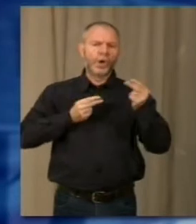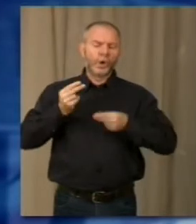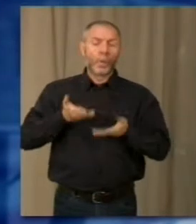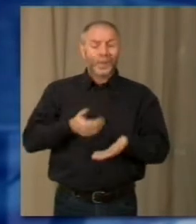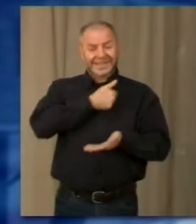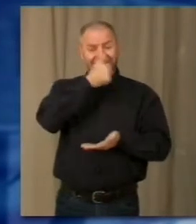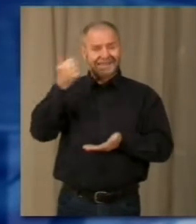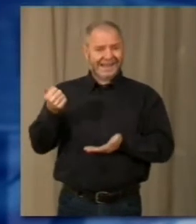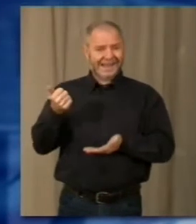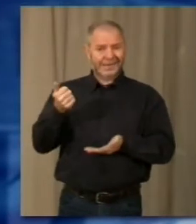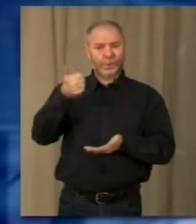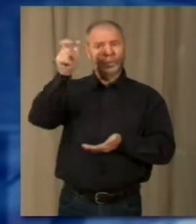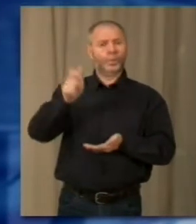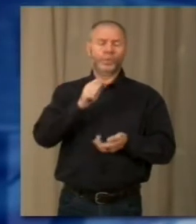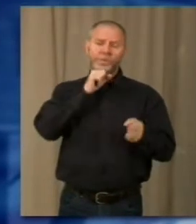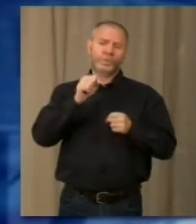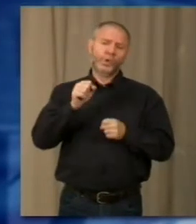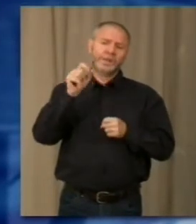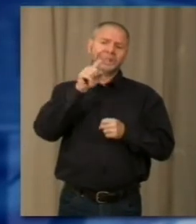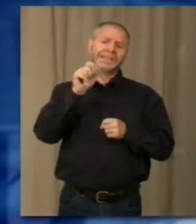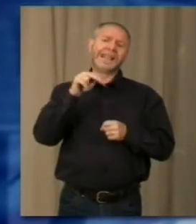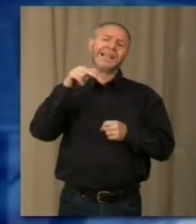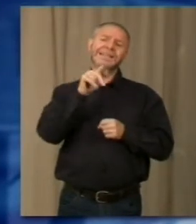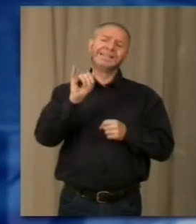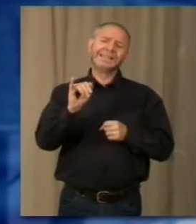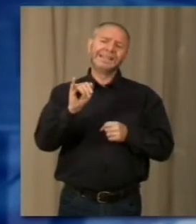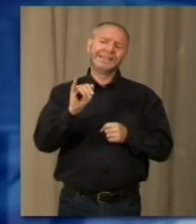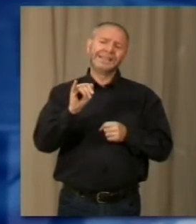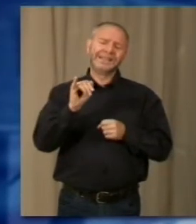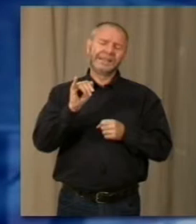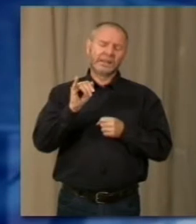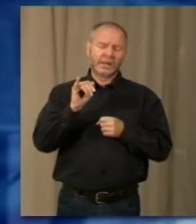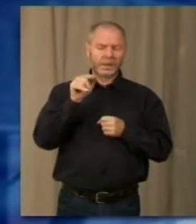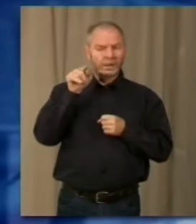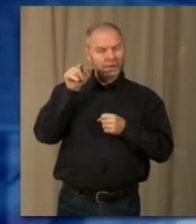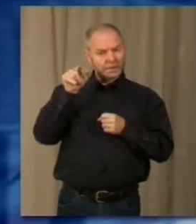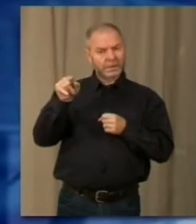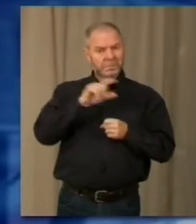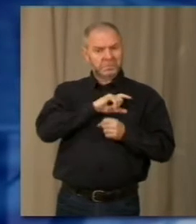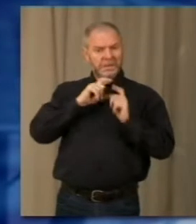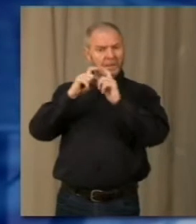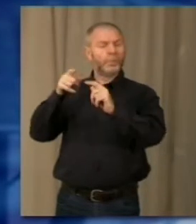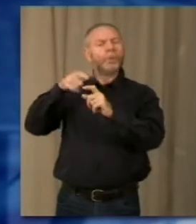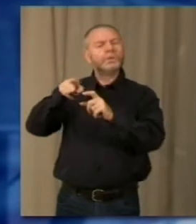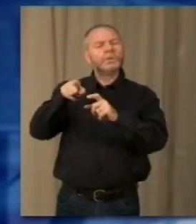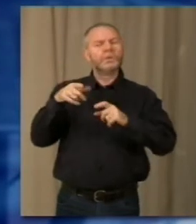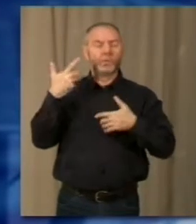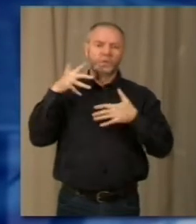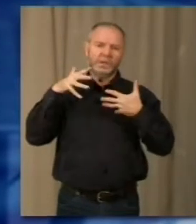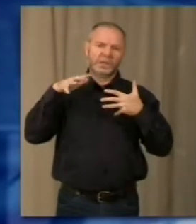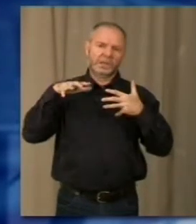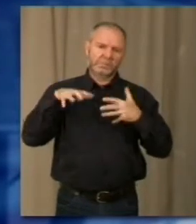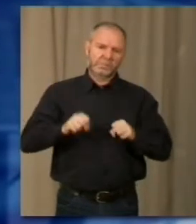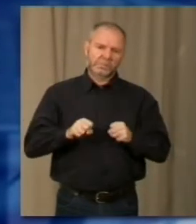riconoscimento va uno stresiano, Giampiero Zanzi, che devo dire con grande impegno